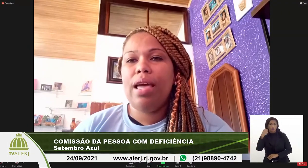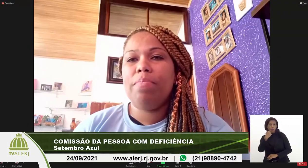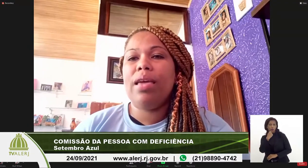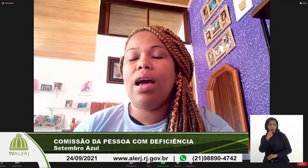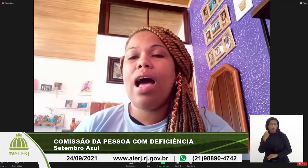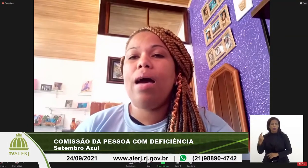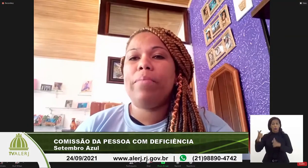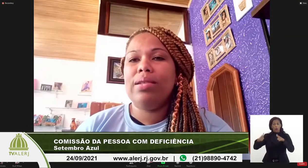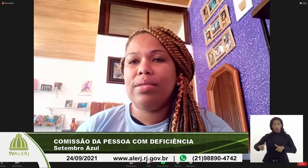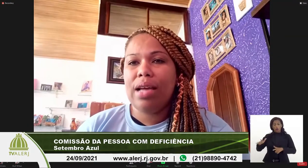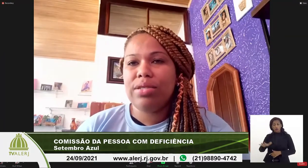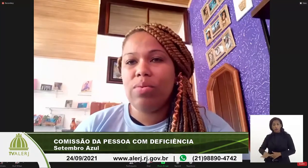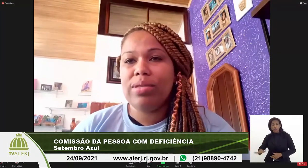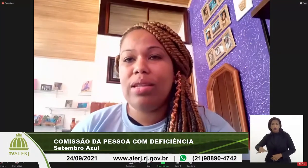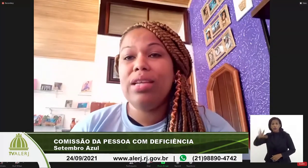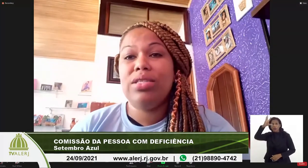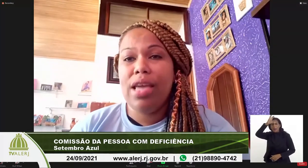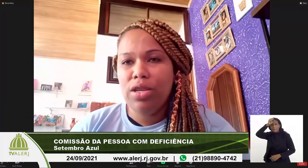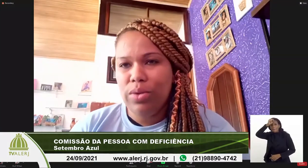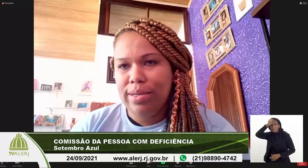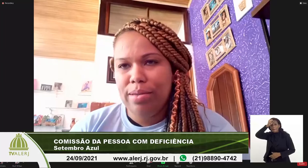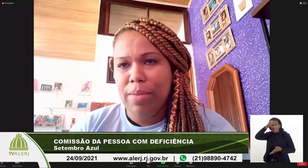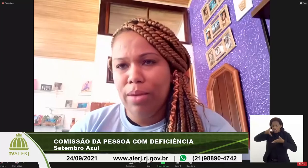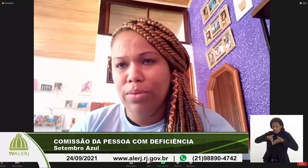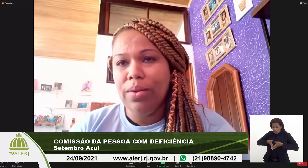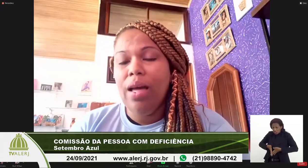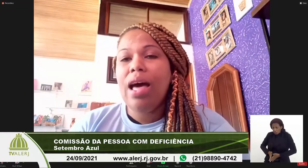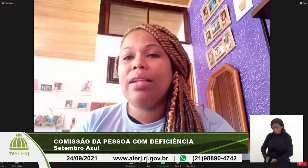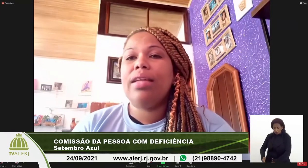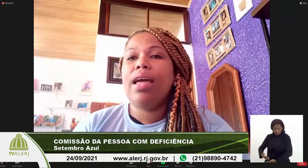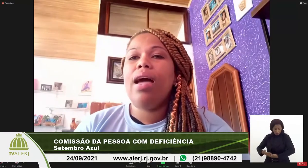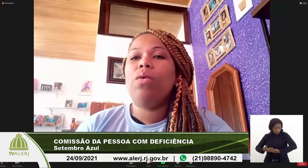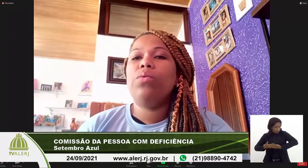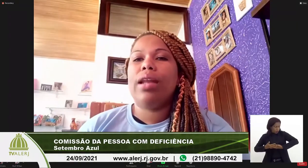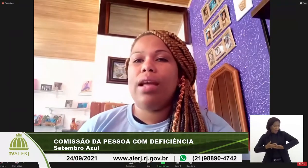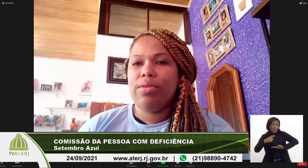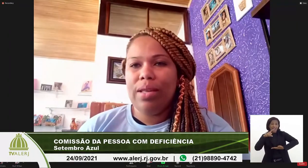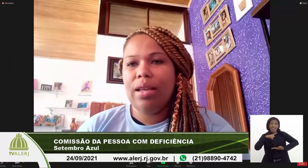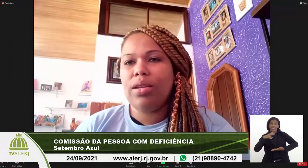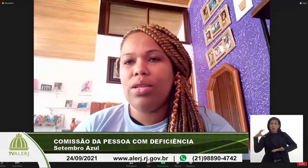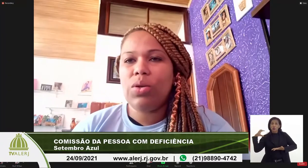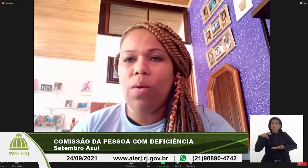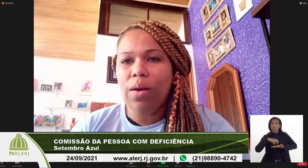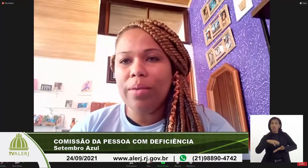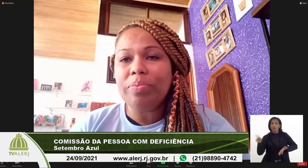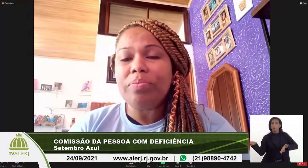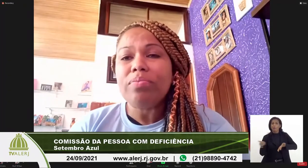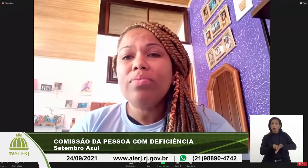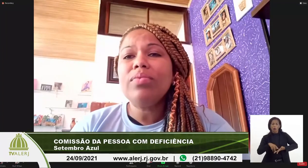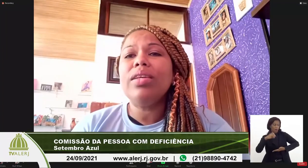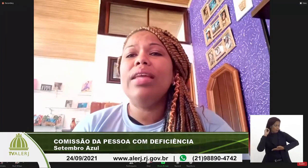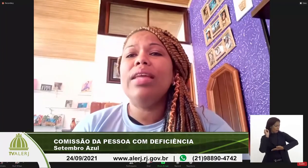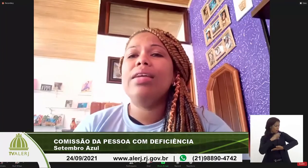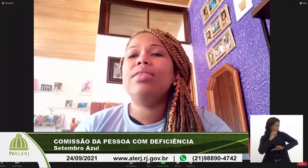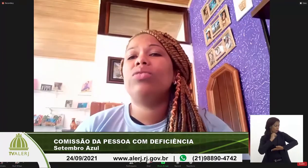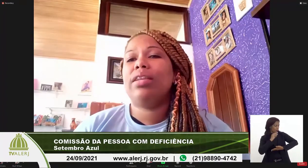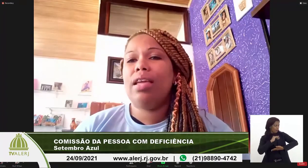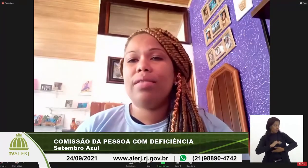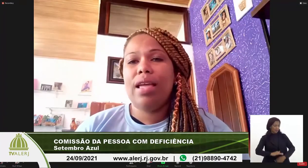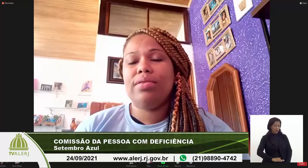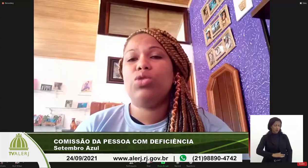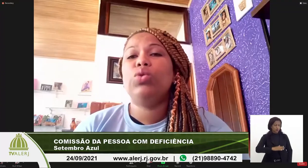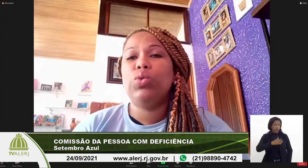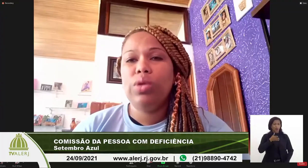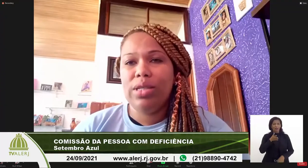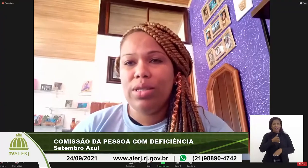já recebe a aprendizagem de língua de sinais desde o nascimento até o ingresso dela na escola, né? Então já